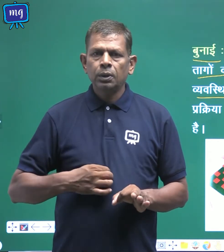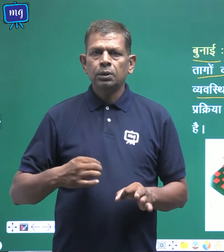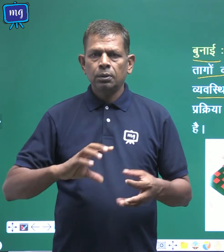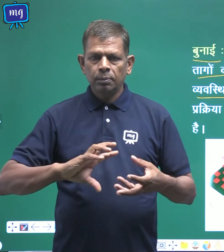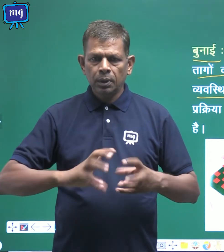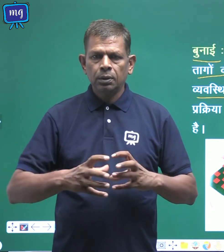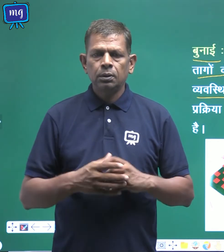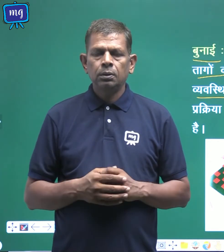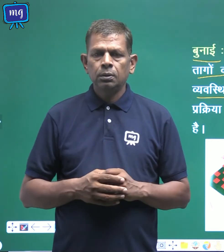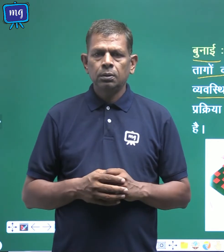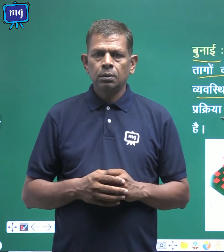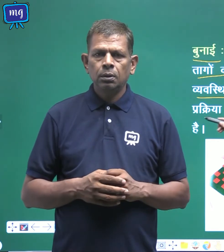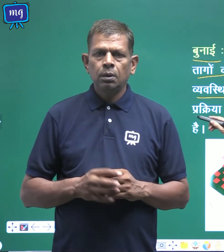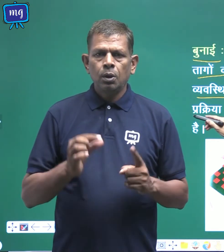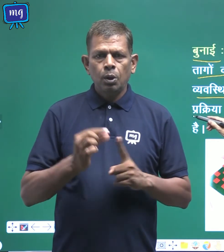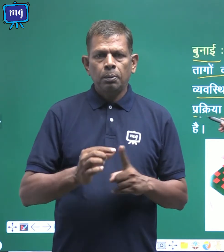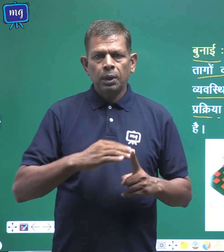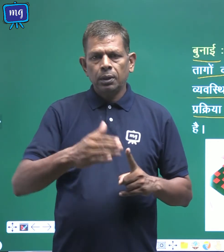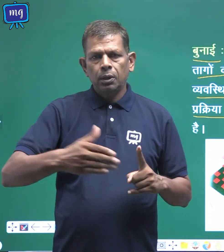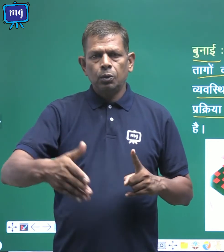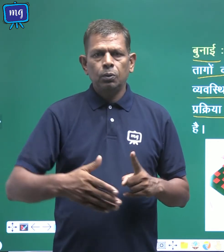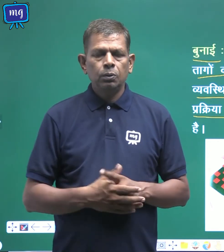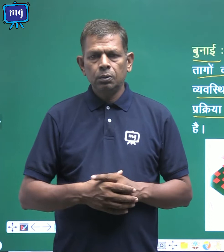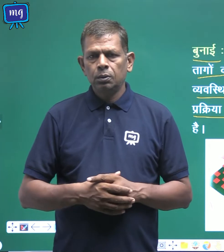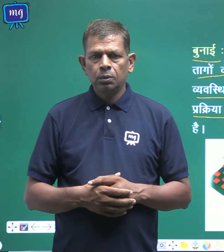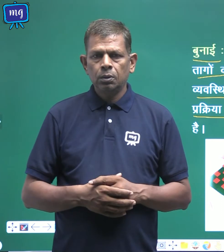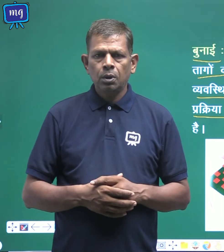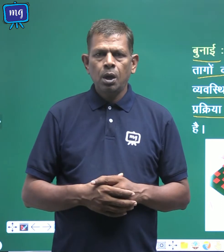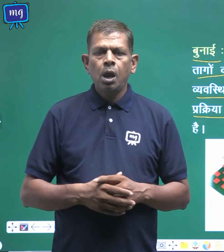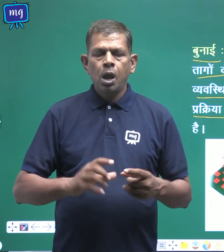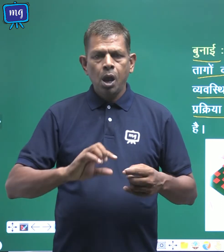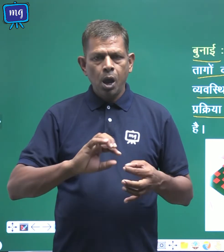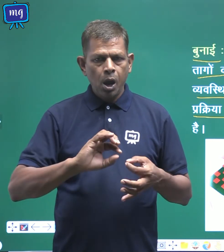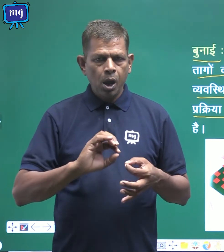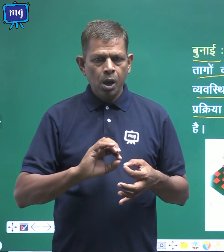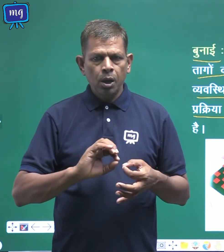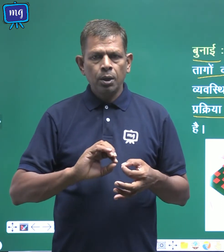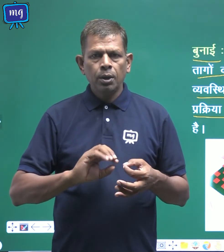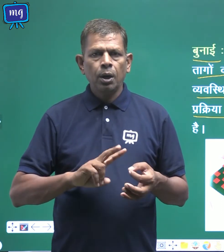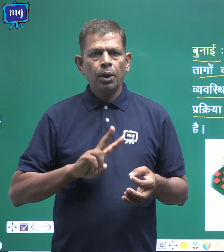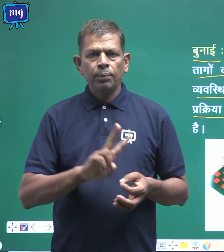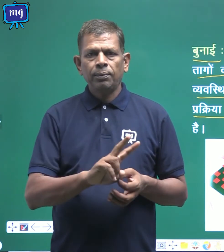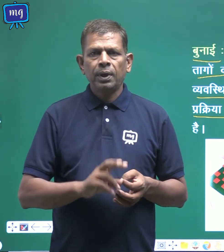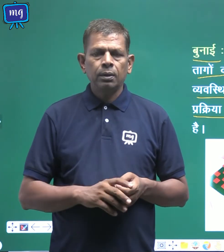प्रक्रिया को बुनाई या वीविंग